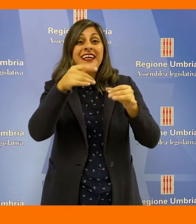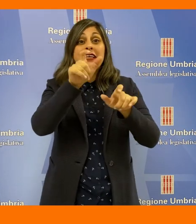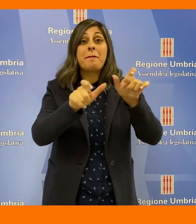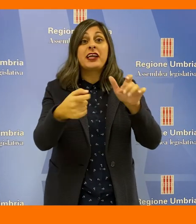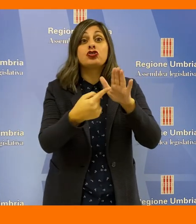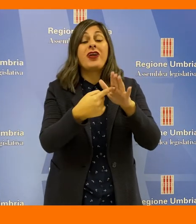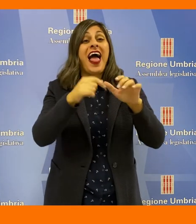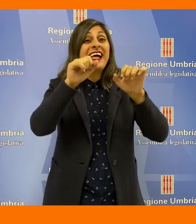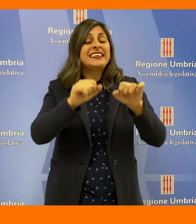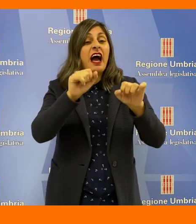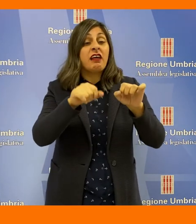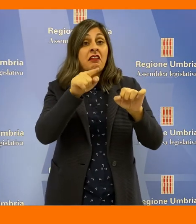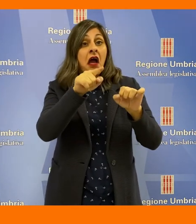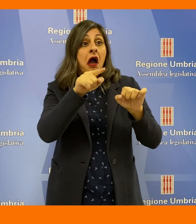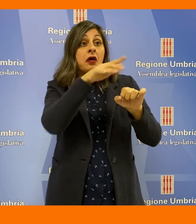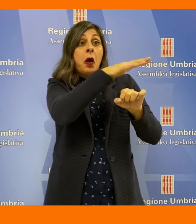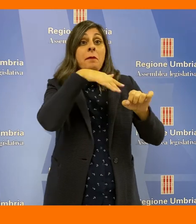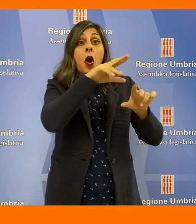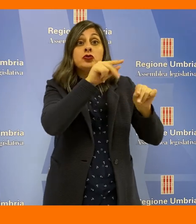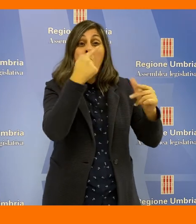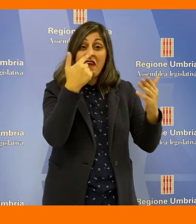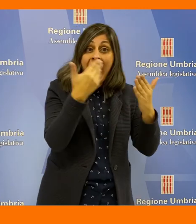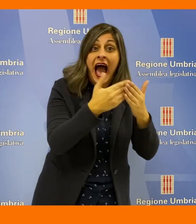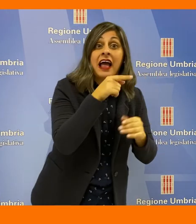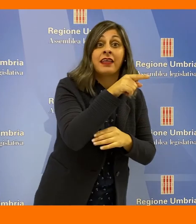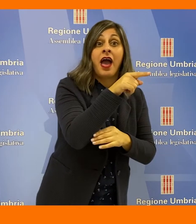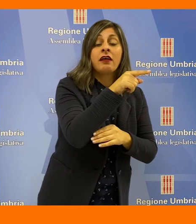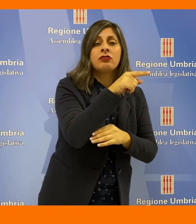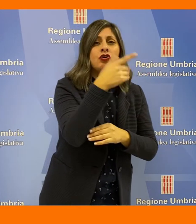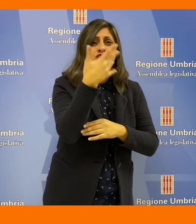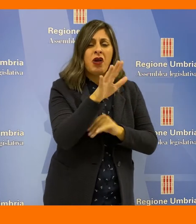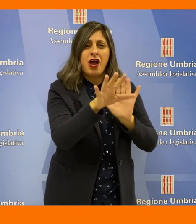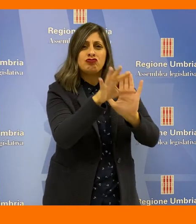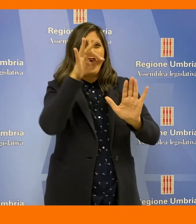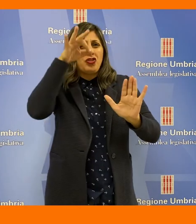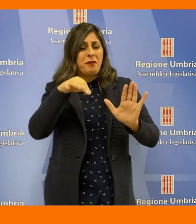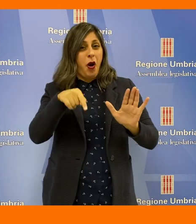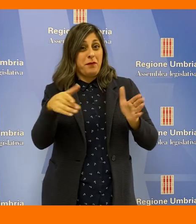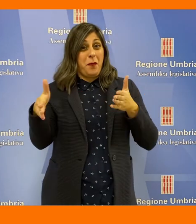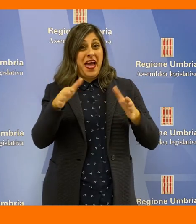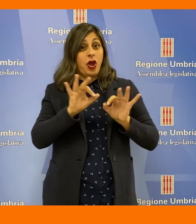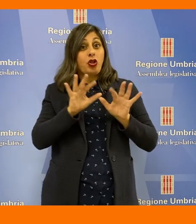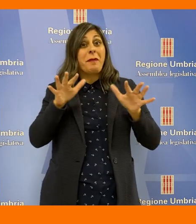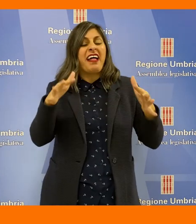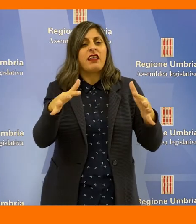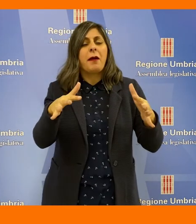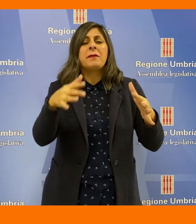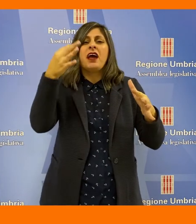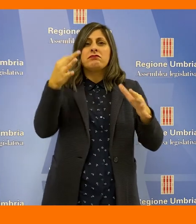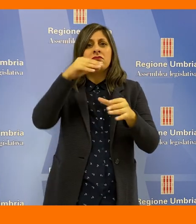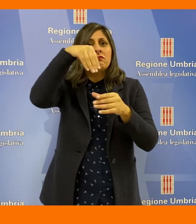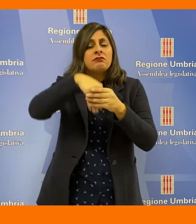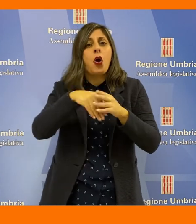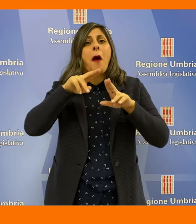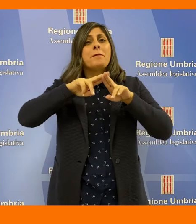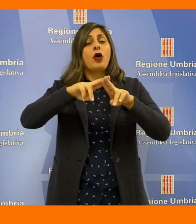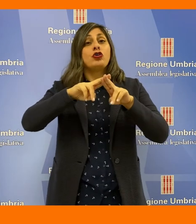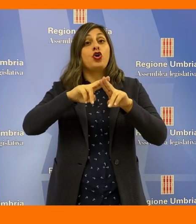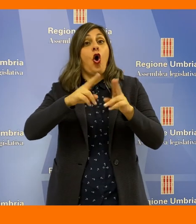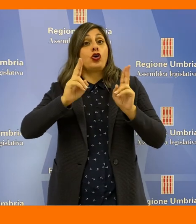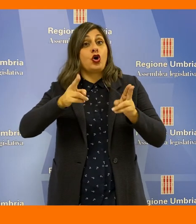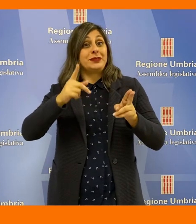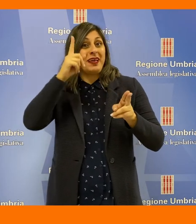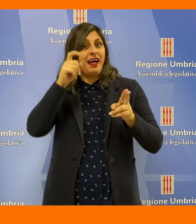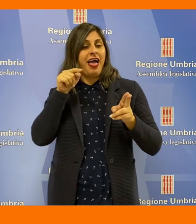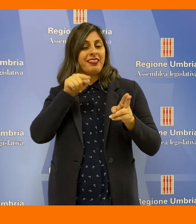sicurezza del personale sanitario i nuovi spazi Covid individuati in questa ondata pandemica a servizio del pronto soccorso